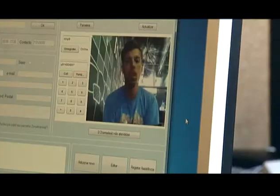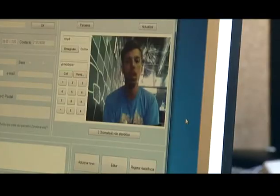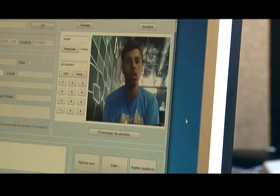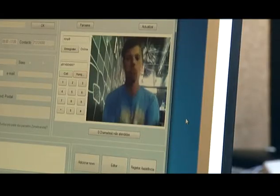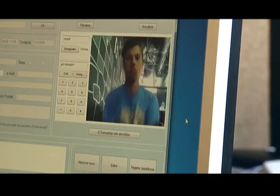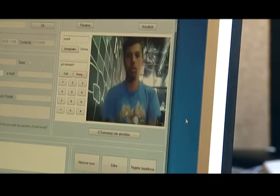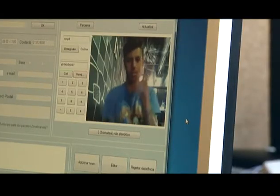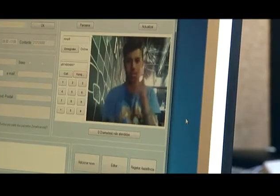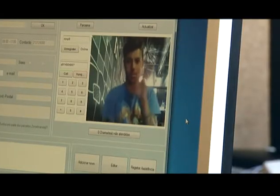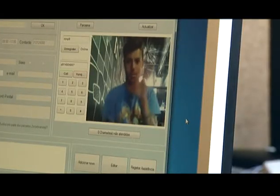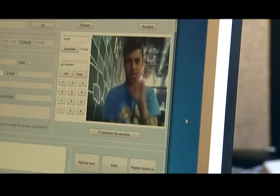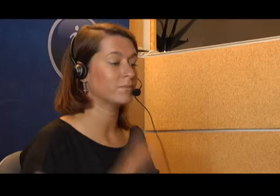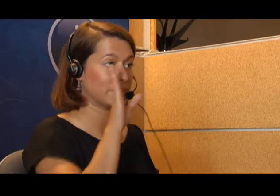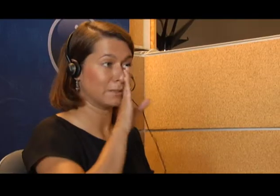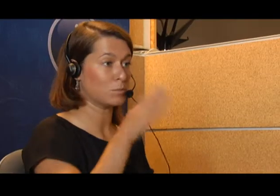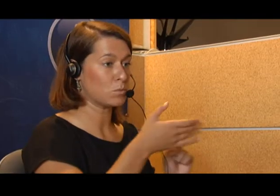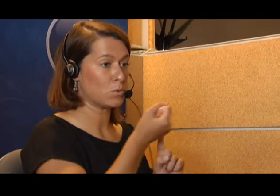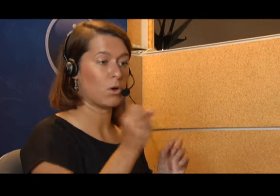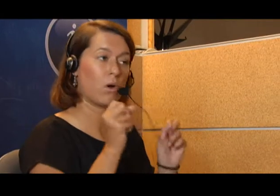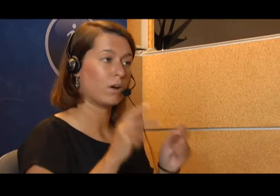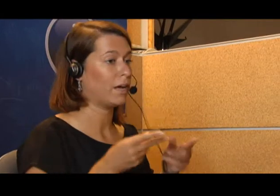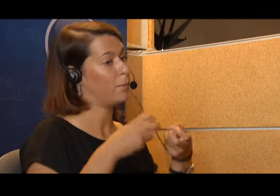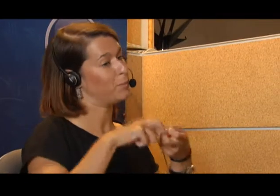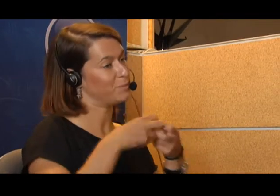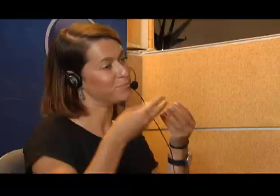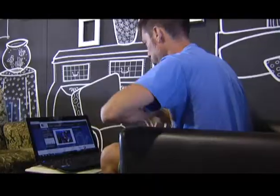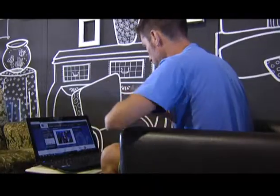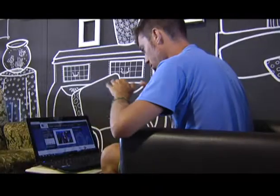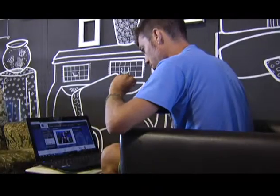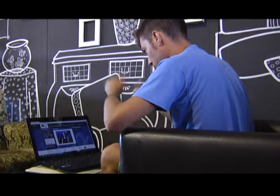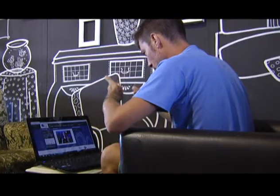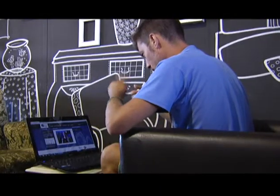facilitada e aproximou-o do seu banco de forma simples e rápida.